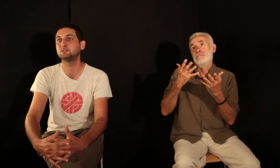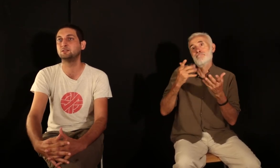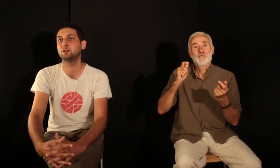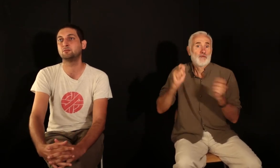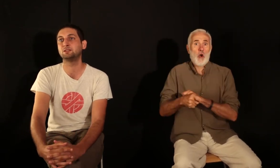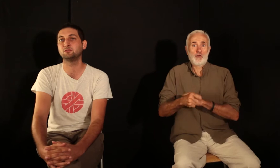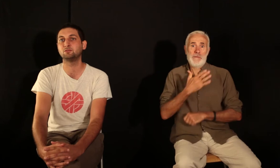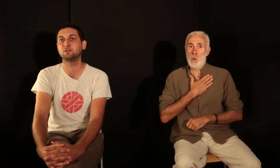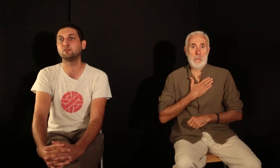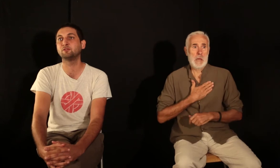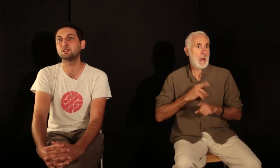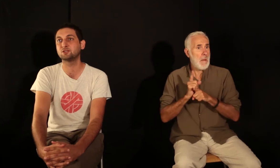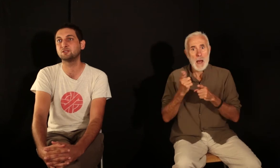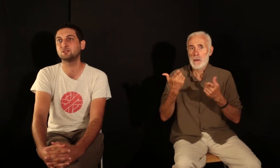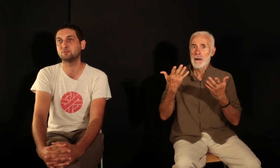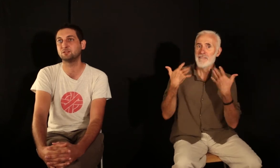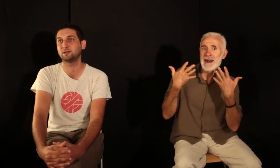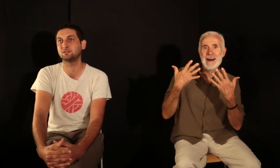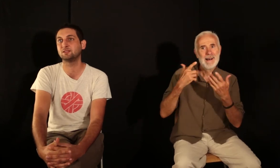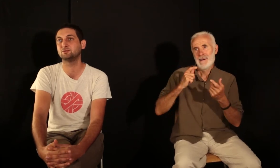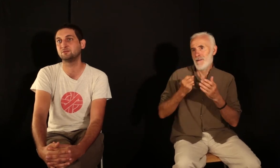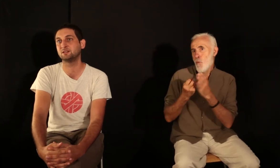peut-être, un vent de fraîcheur pour les personnes qui nous suivraient.